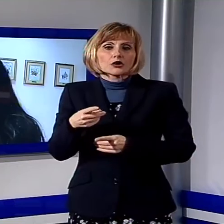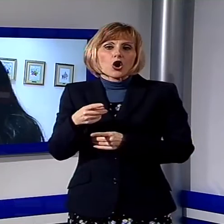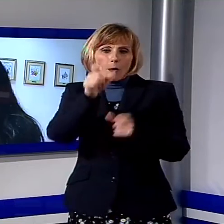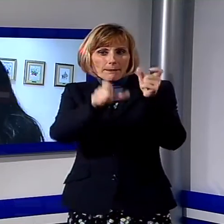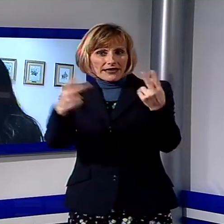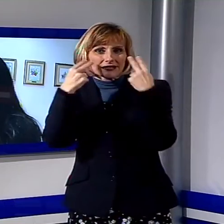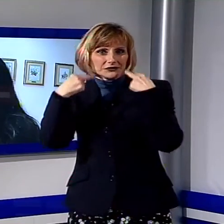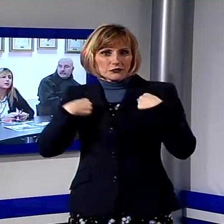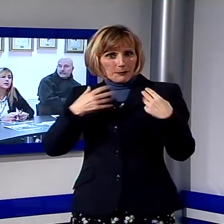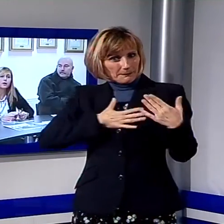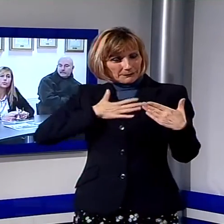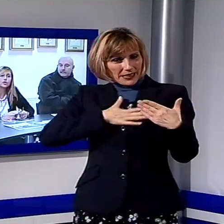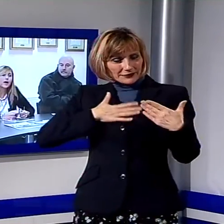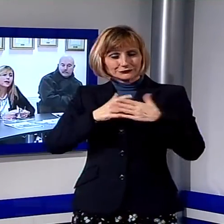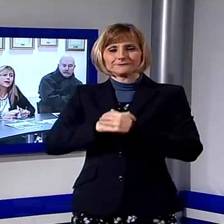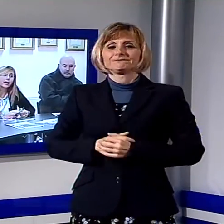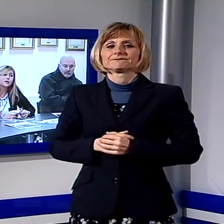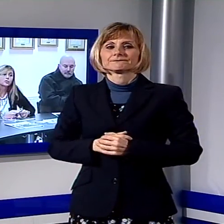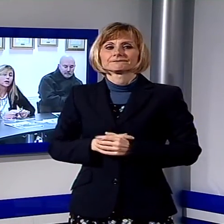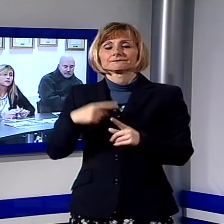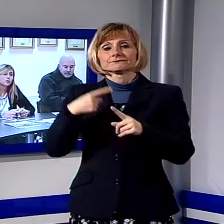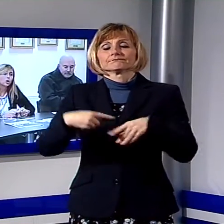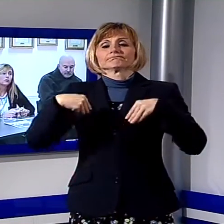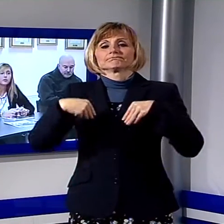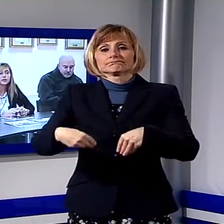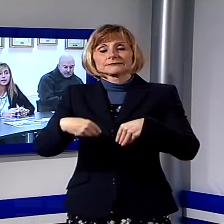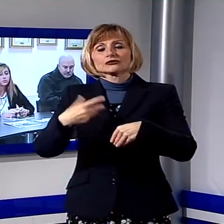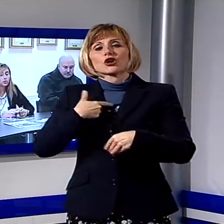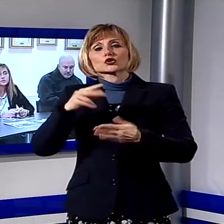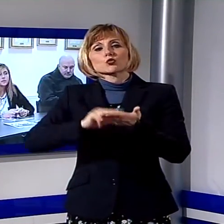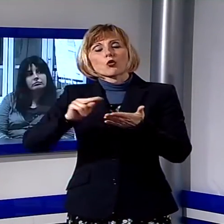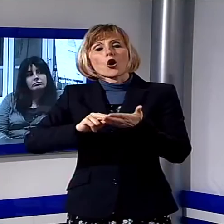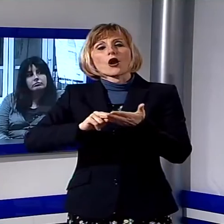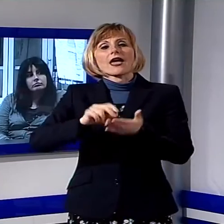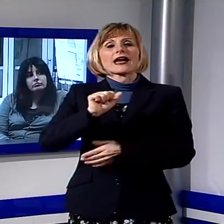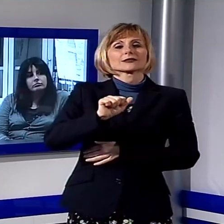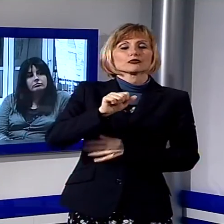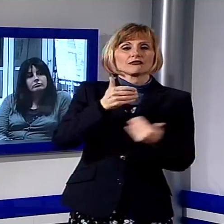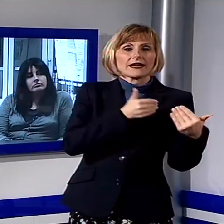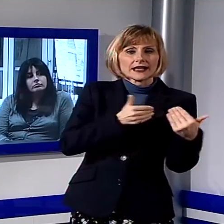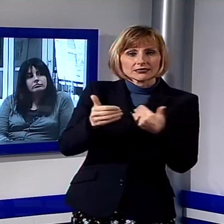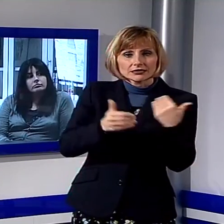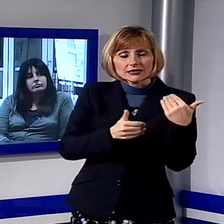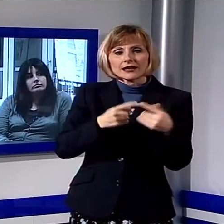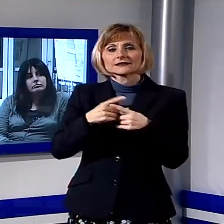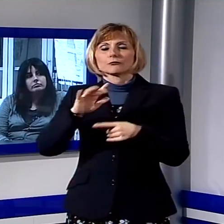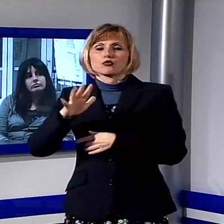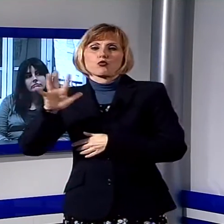possa entusiasmare. Da segnalare la partecipazione allo spettacolo delle scuole Atmosfera Danza e Santeria Salsera. Tutti gli